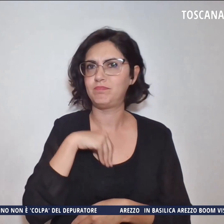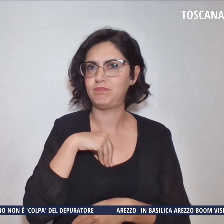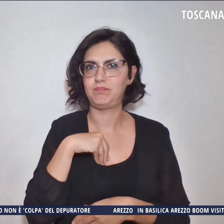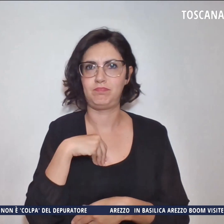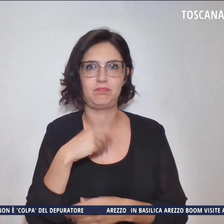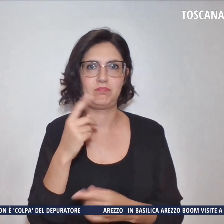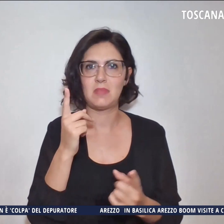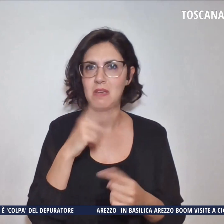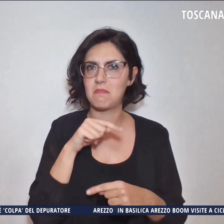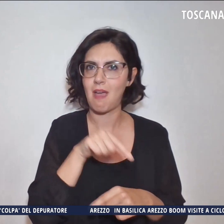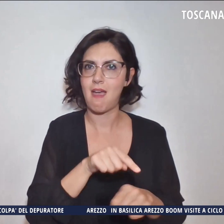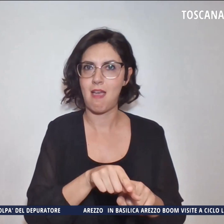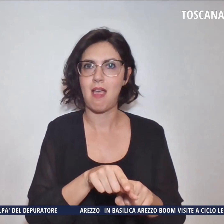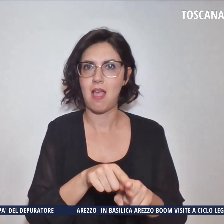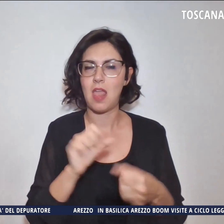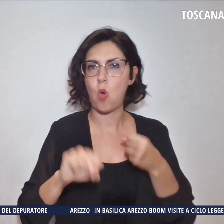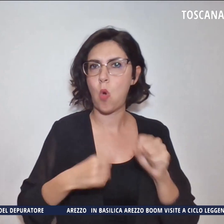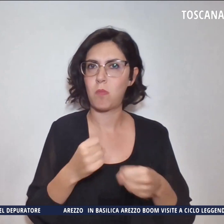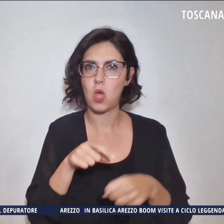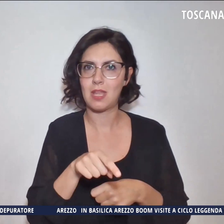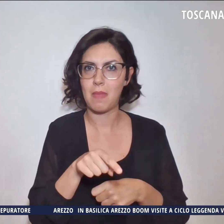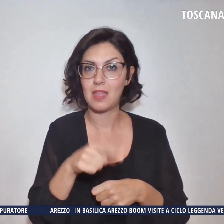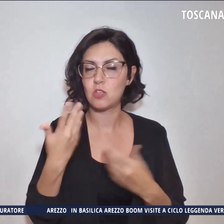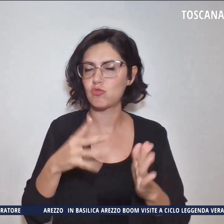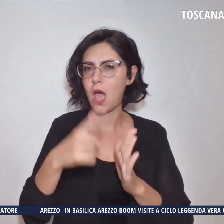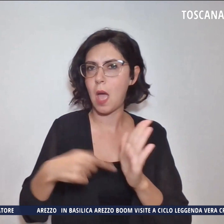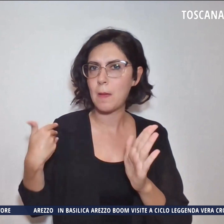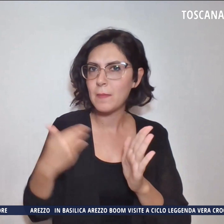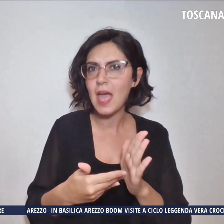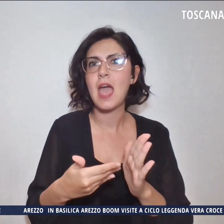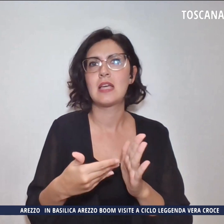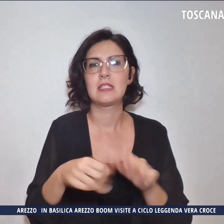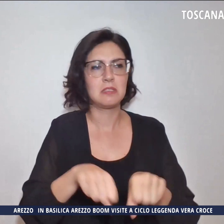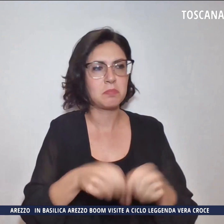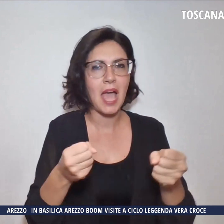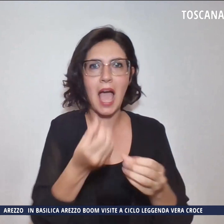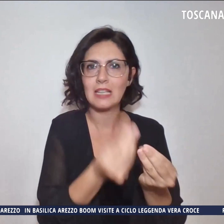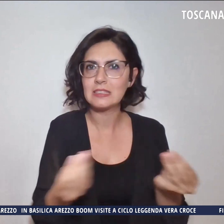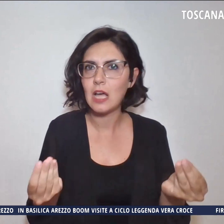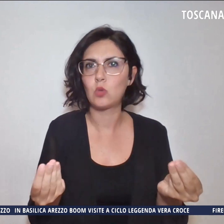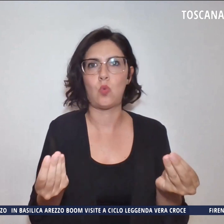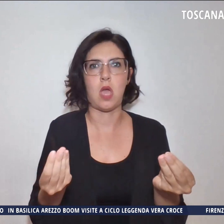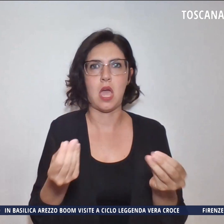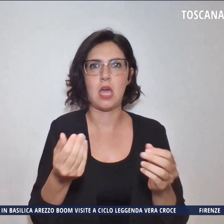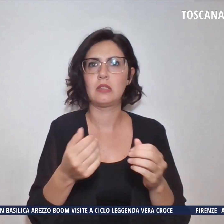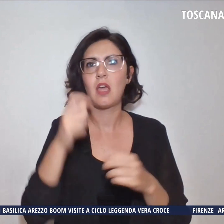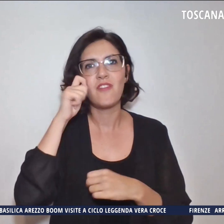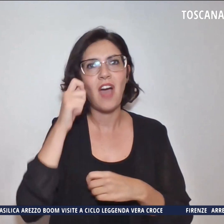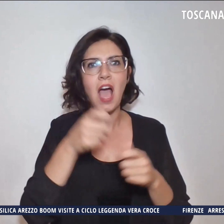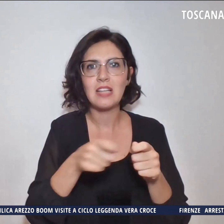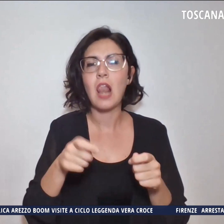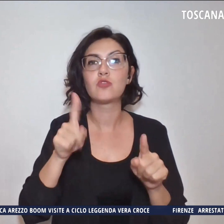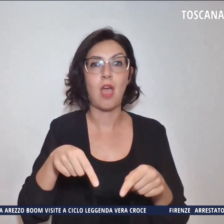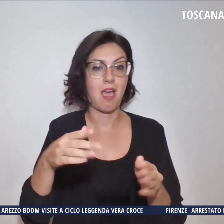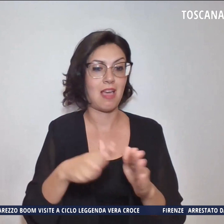sono iniziati atti vandalici spaccate statuette strappati i fogli dei diari che sono all'interno